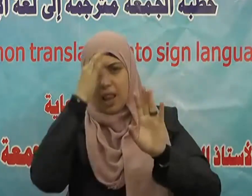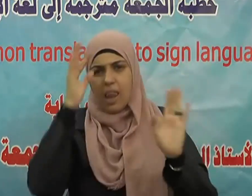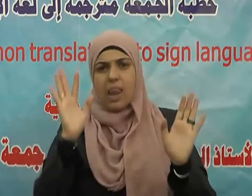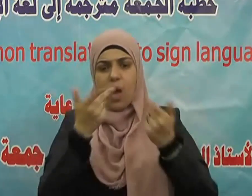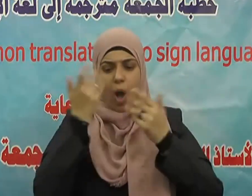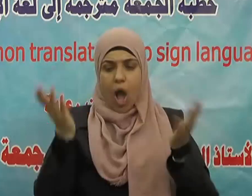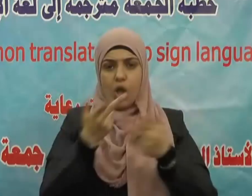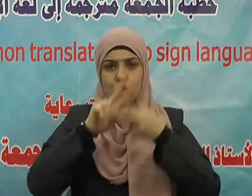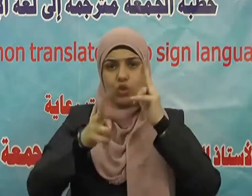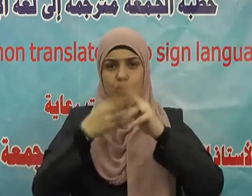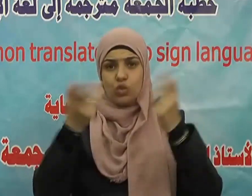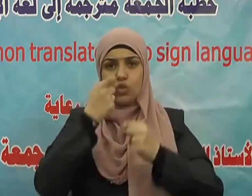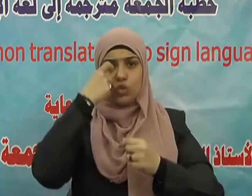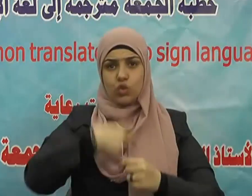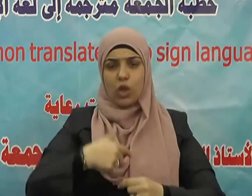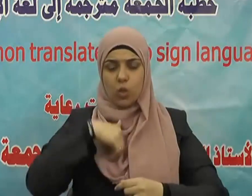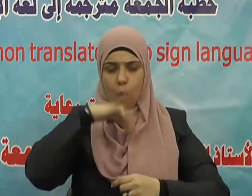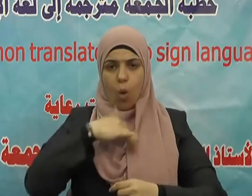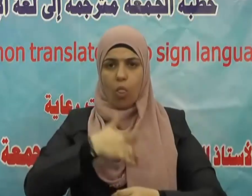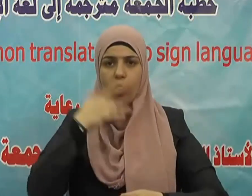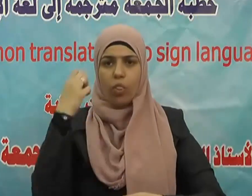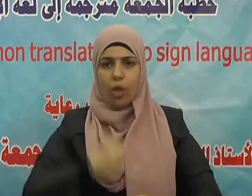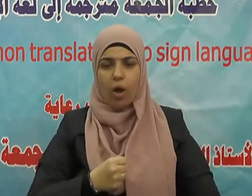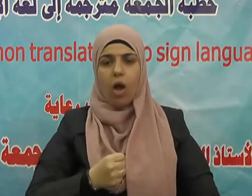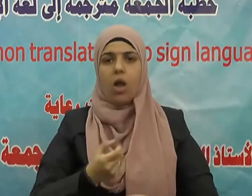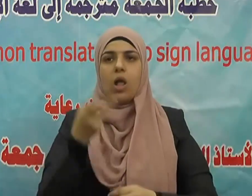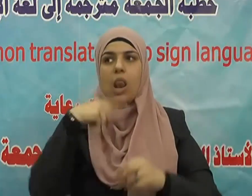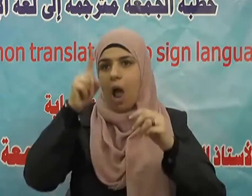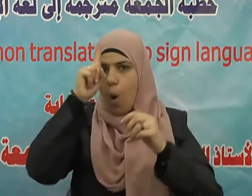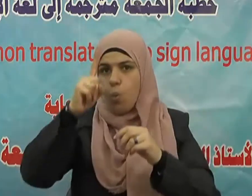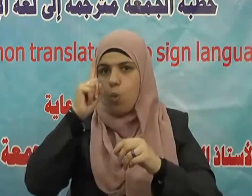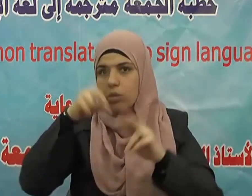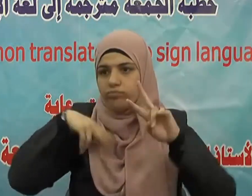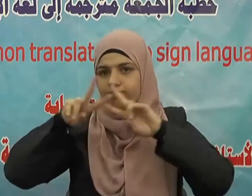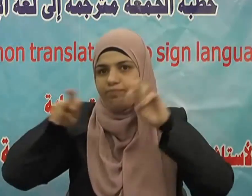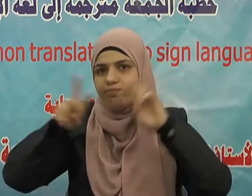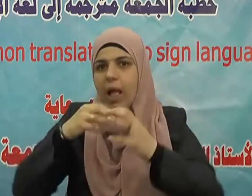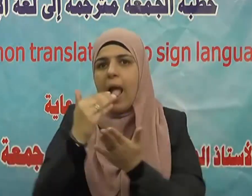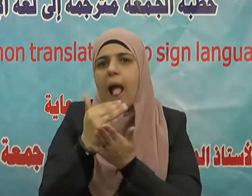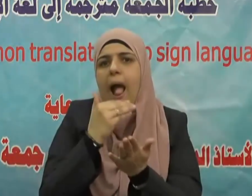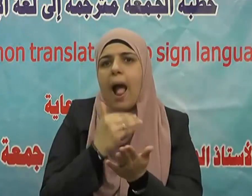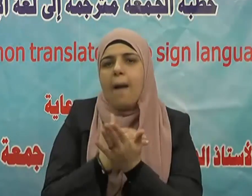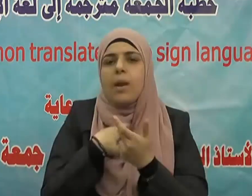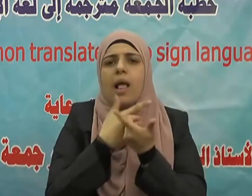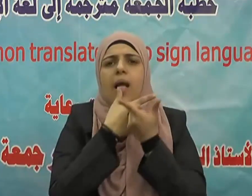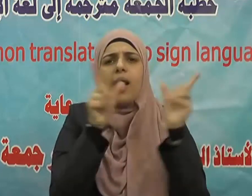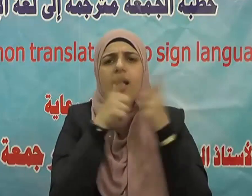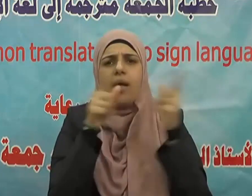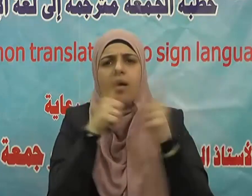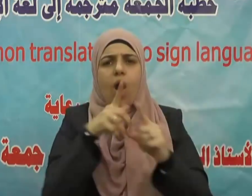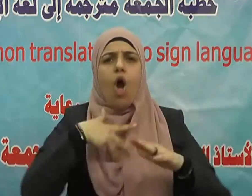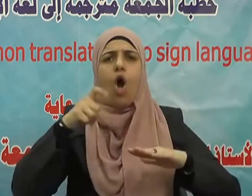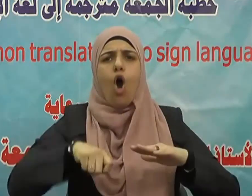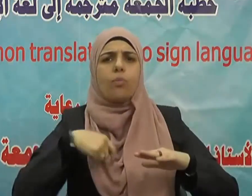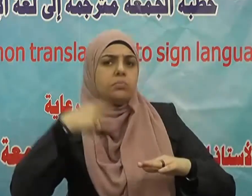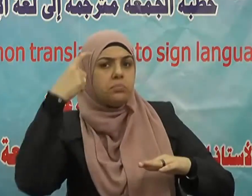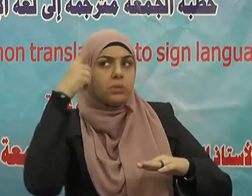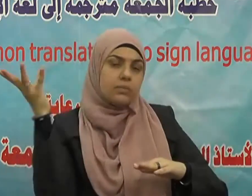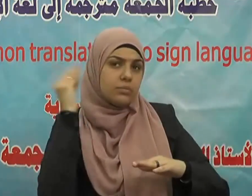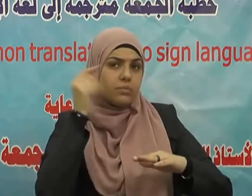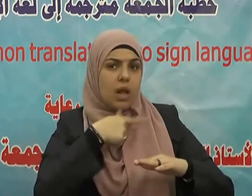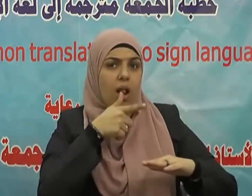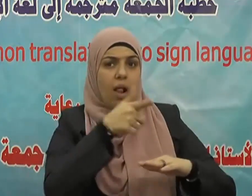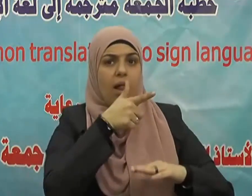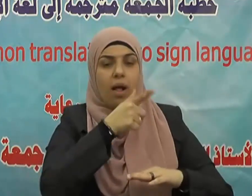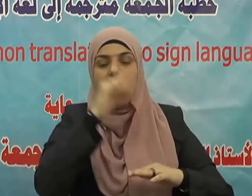حدث بكل ما سمع فقد كذب لإخباره بما لم يكن ولما